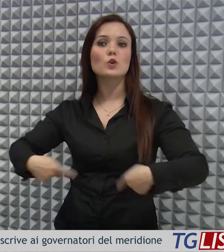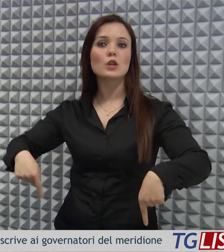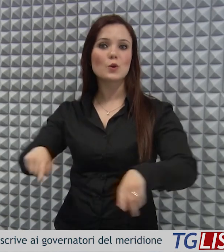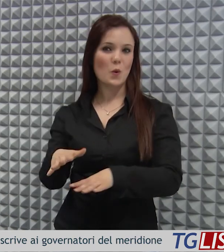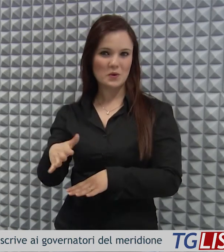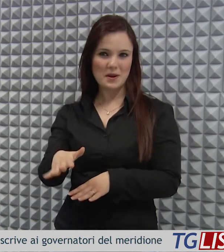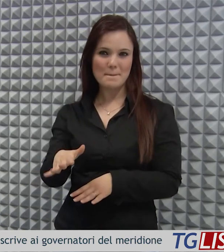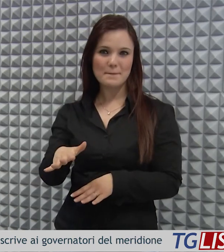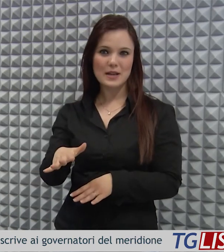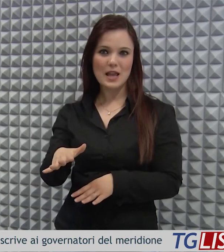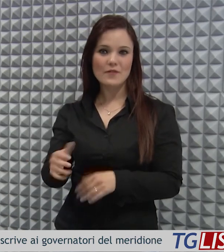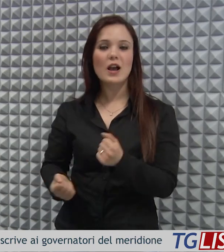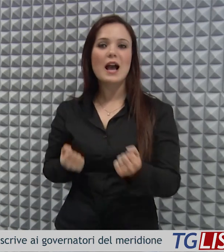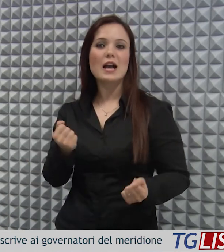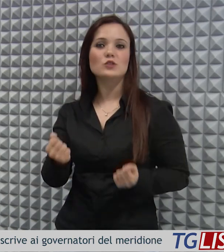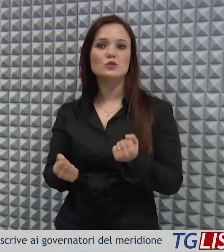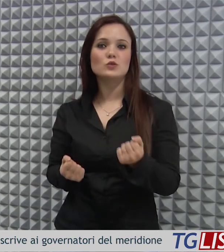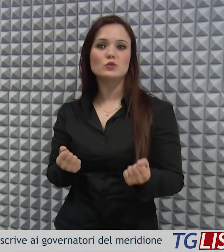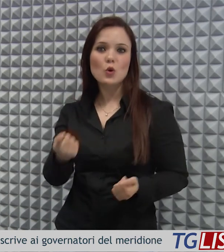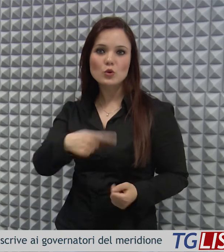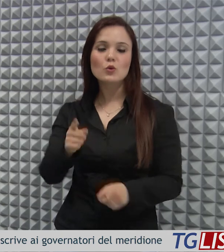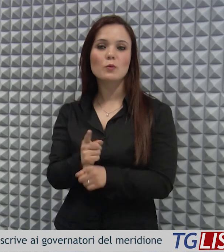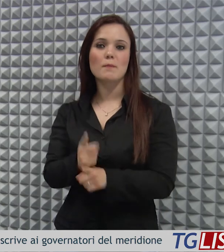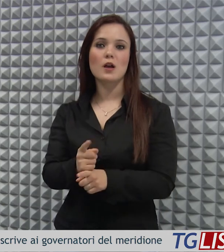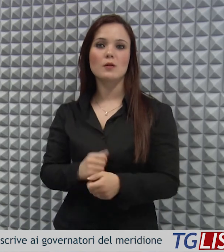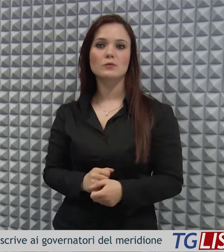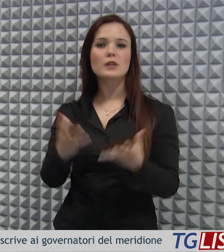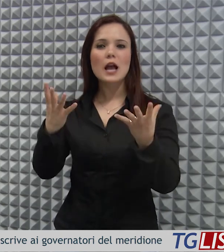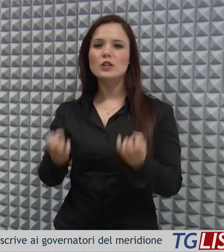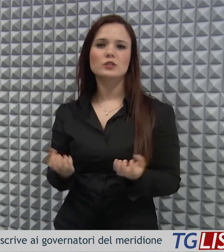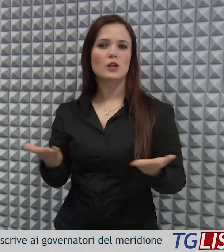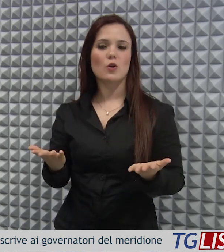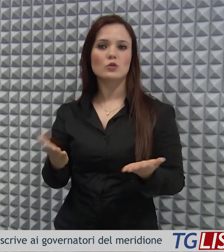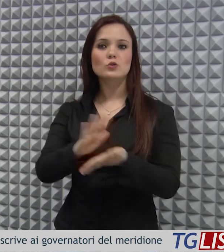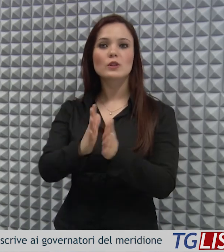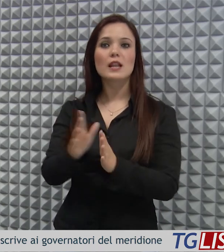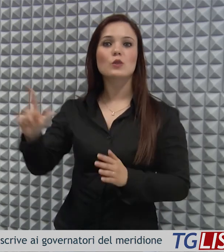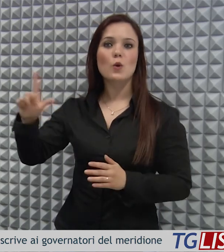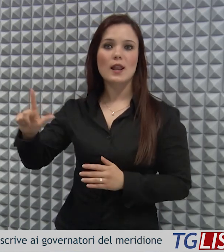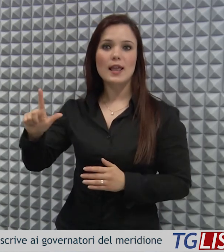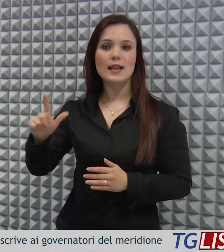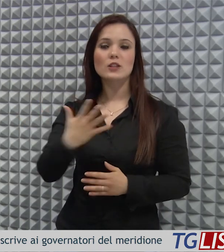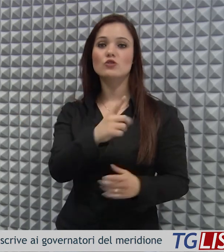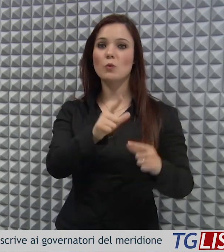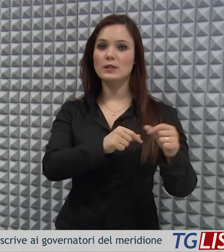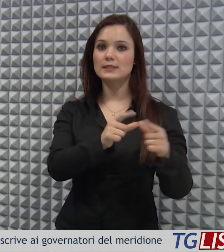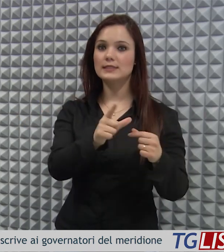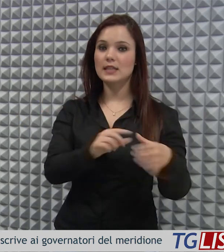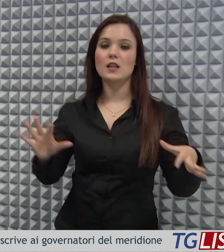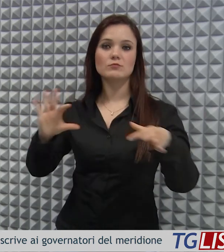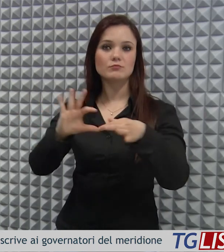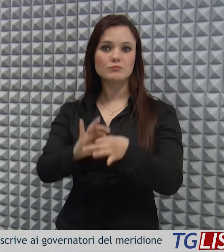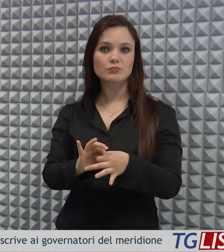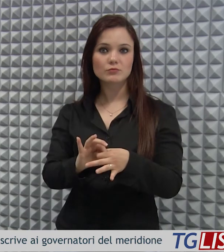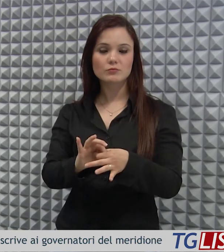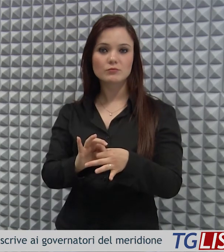dedicato alle azioni da intraprendere. Infatti è inaccettabile che il contratto Lega-Movimento 5